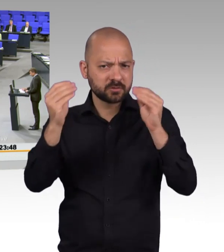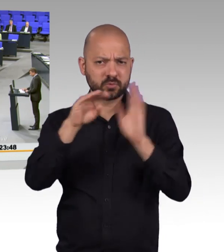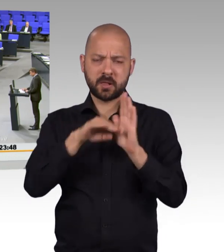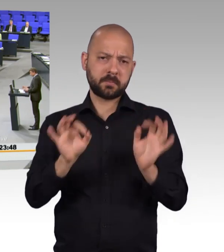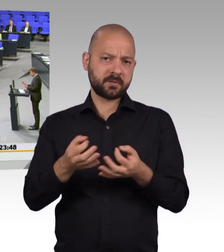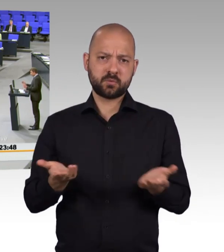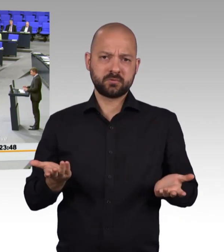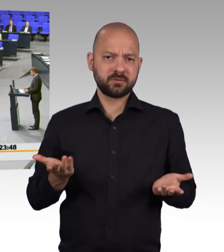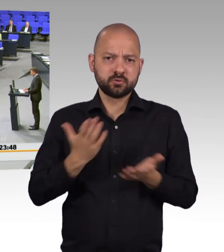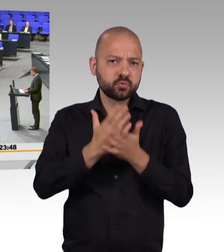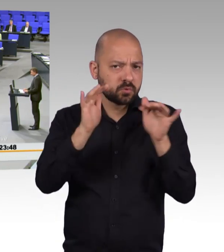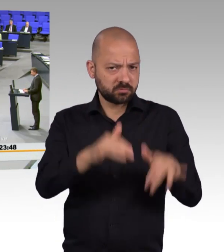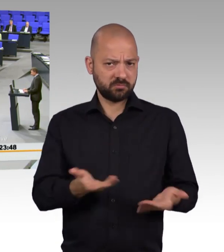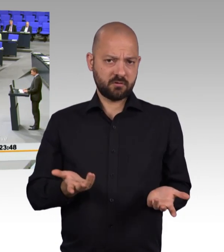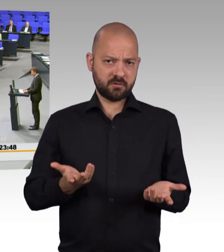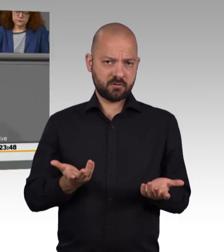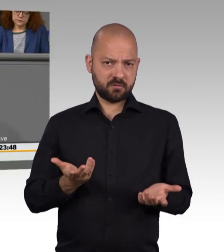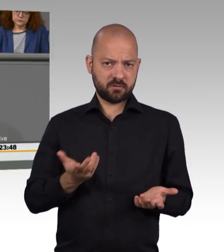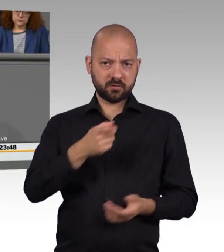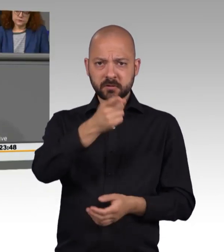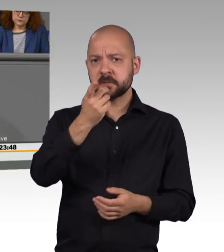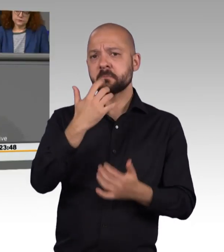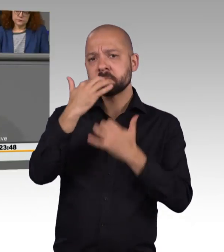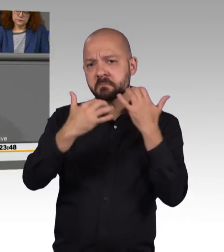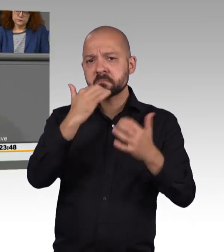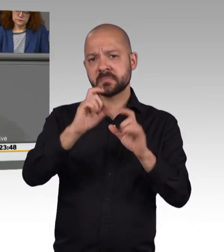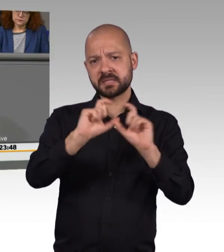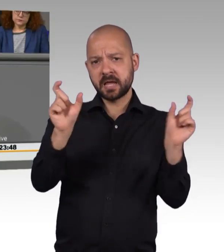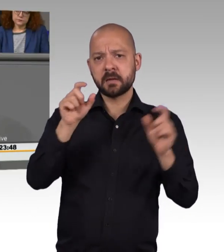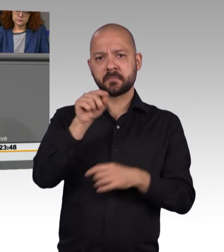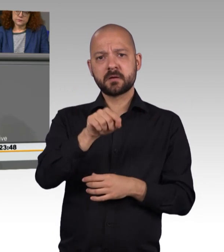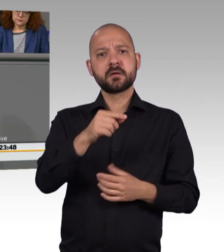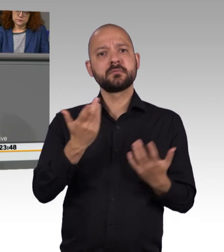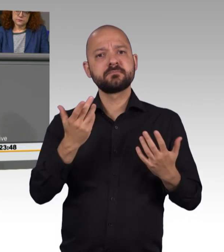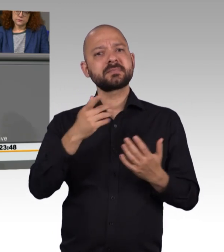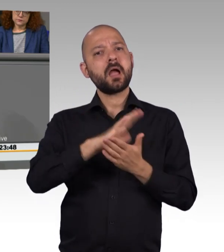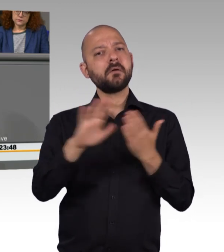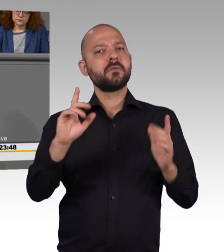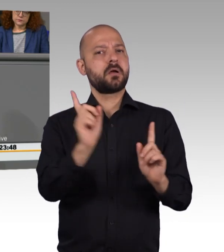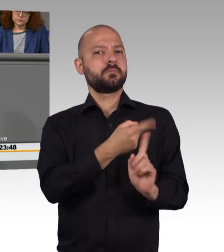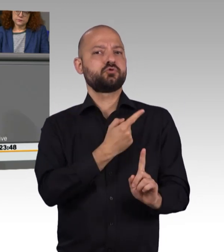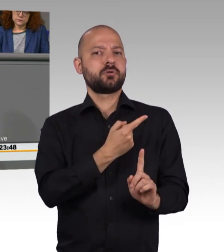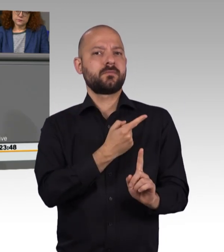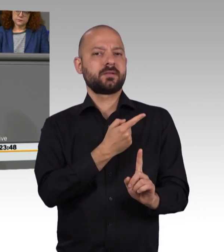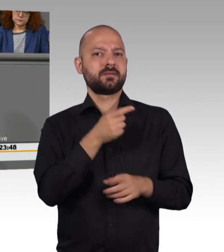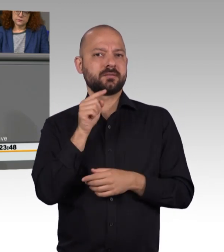Und Sie haben vorgetragen, dass das von uns Beantragte einfache Abschaffen der stigmatisierenden